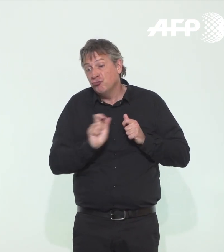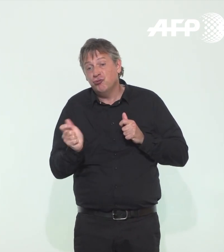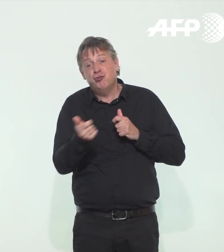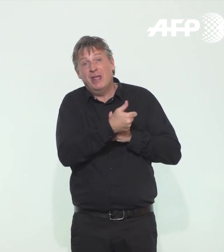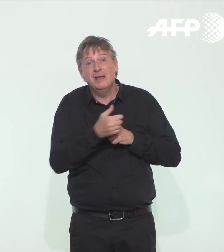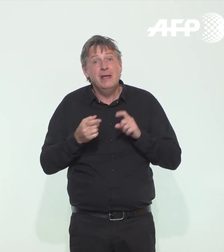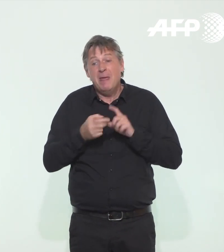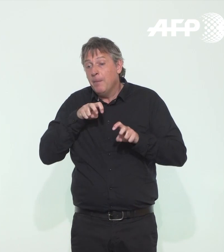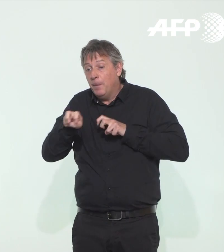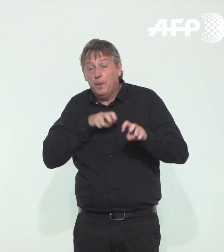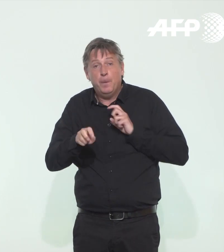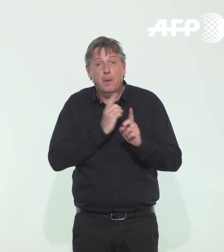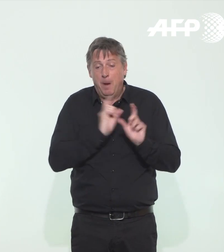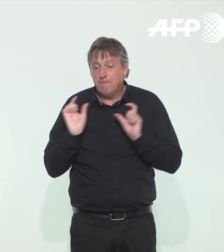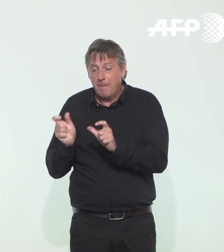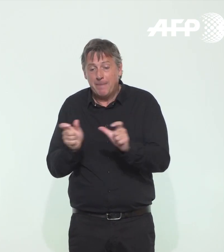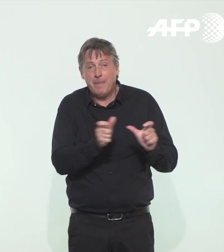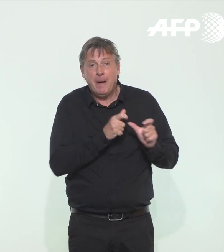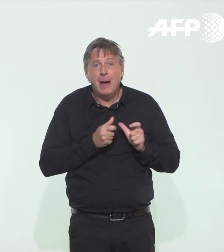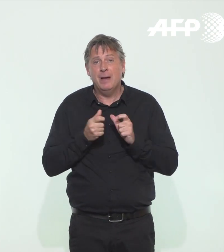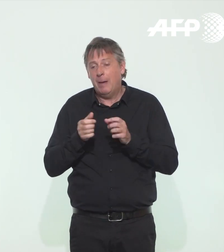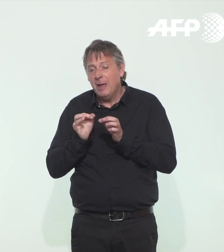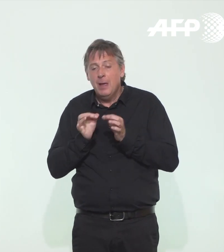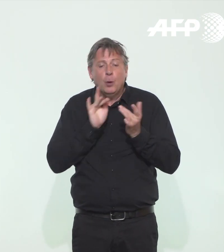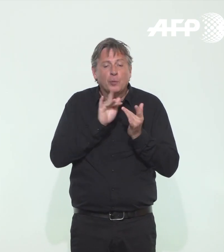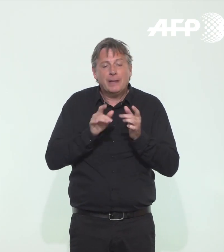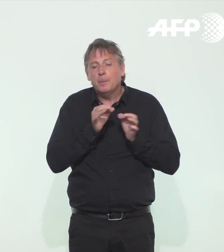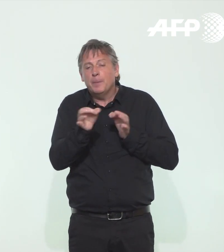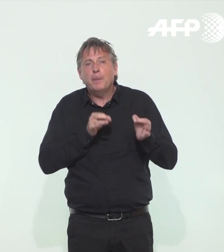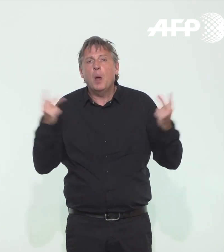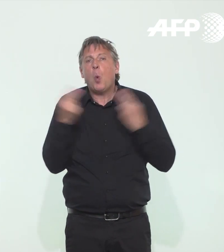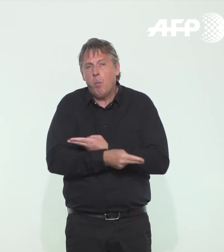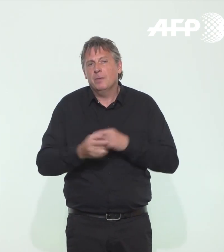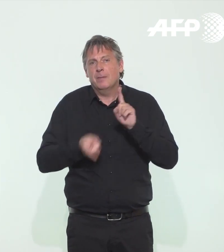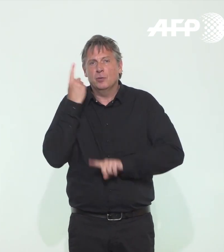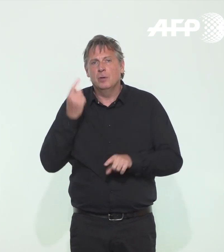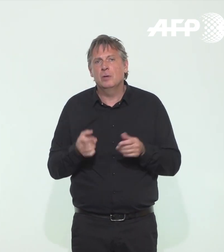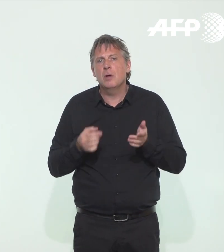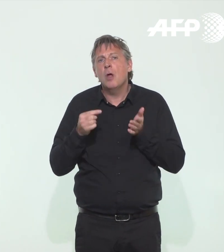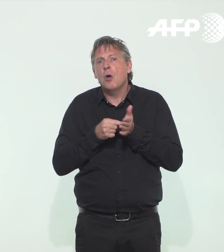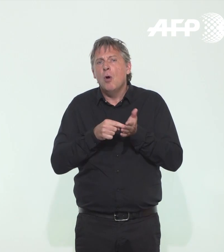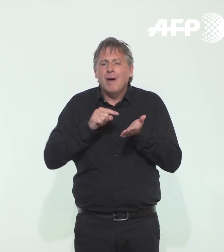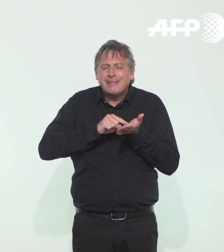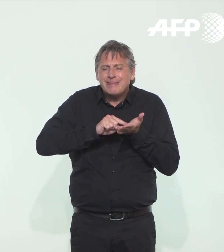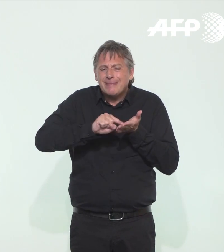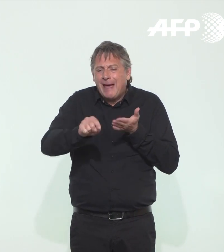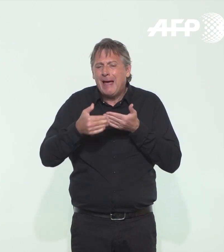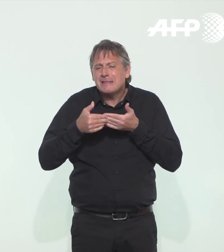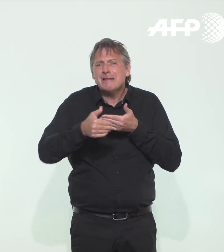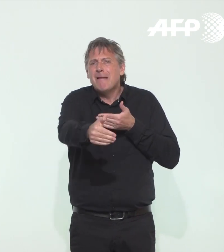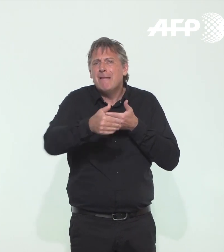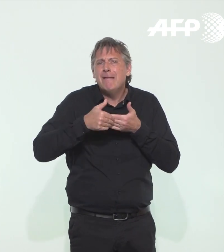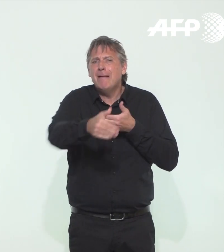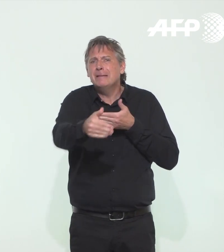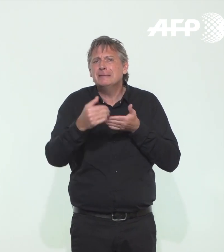briser la chaîne de transmission. Est-ce que vous avez déjà un retour sur cette nouvelle stratégie de tester, tracer, dépister ? Oui, alors le retour, il est déjà